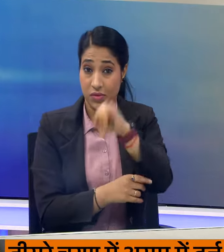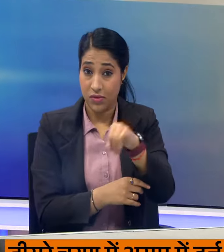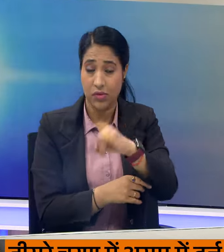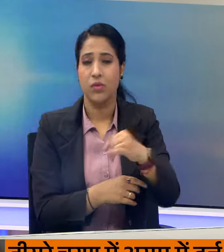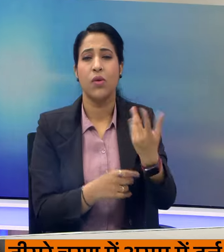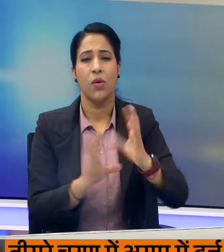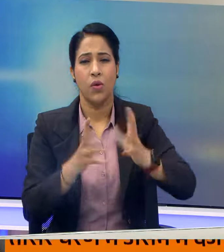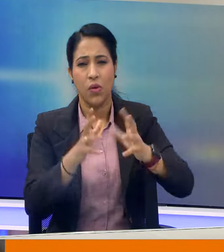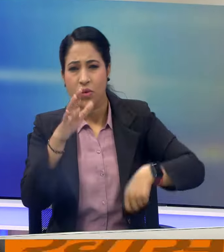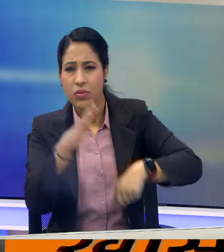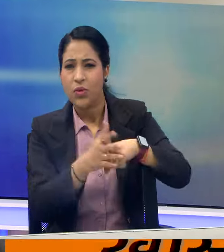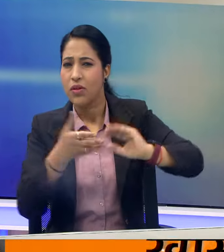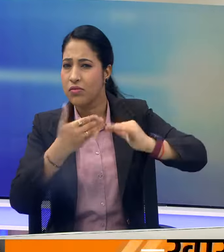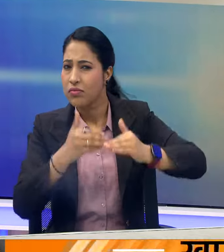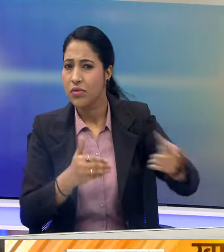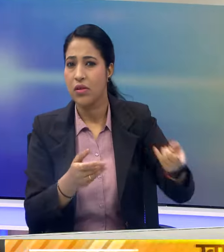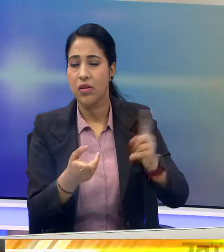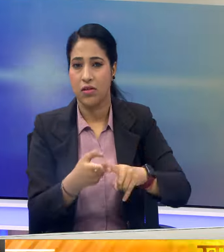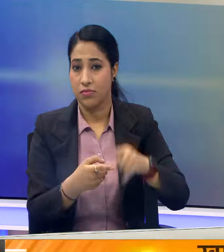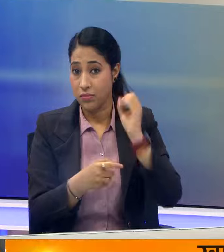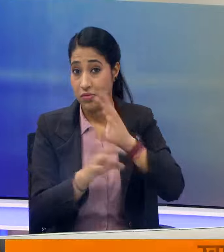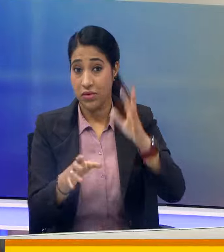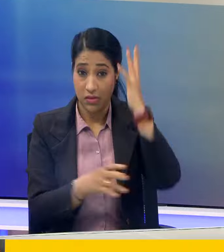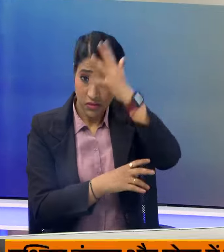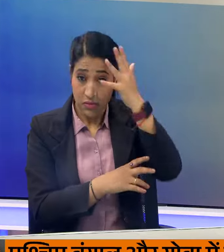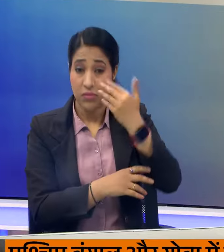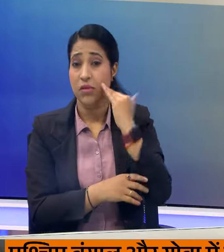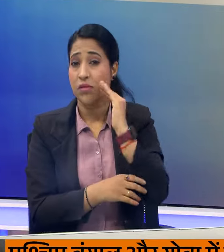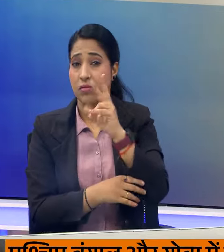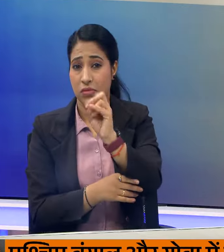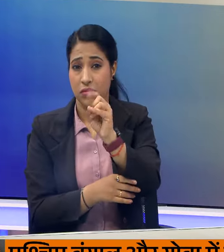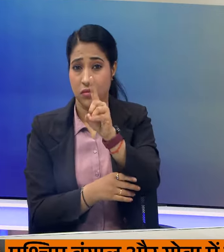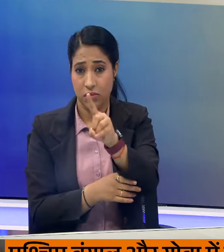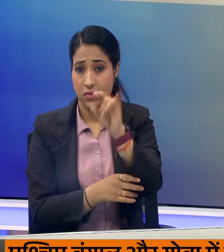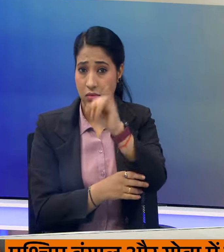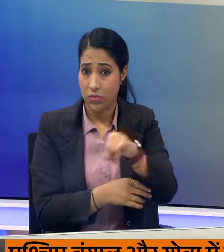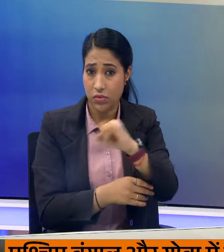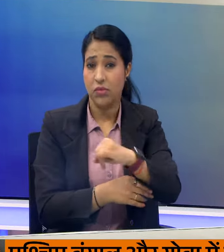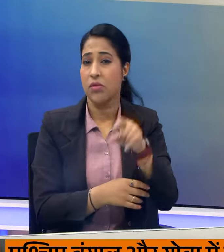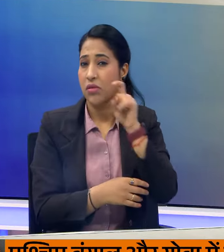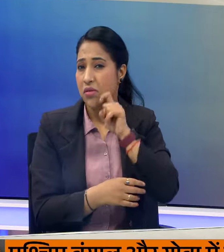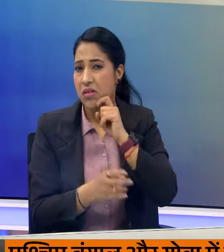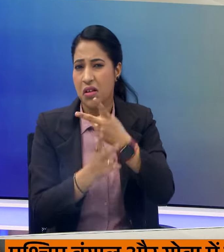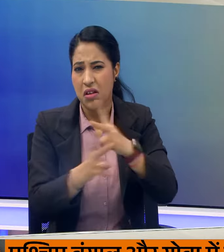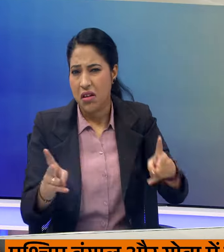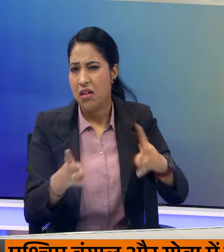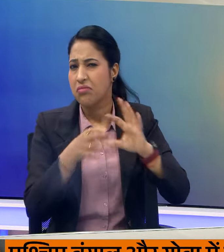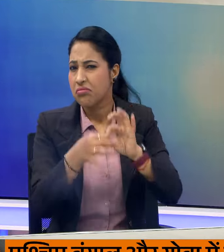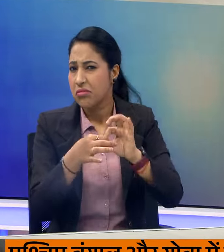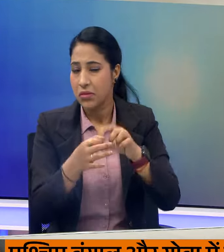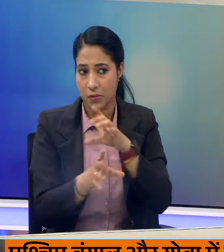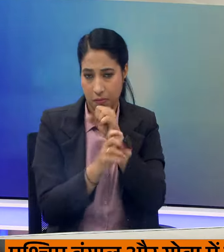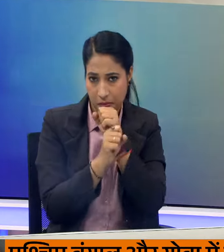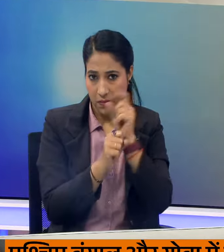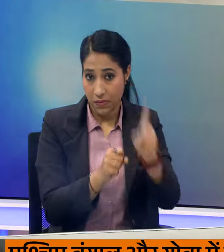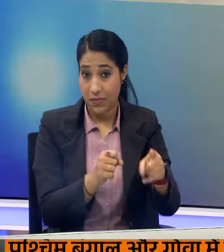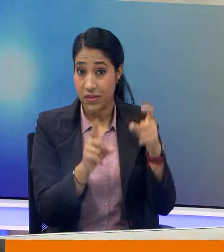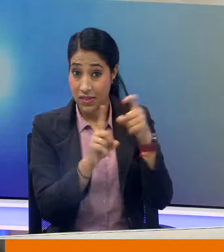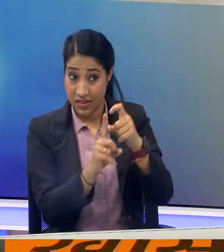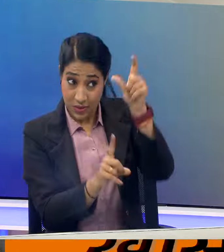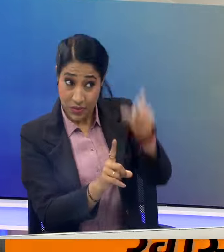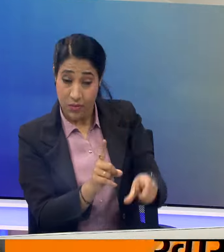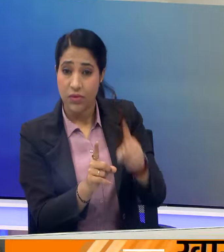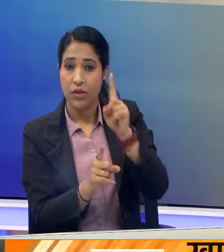मुलाकात की जानकारी दी। टरम्प पर 2016 के राश्पती चुनाफ के दौरान यौन सम्मंदों को लेकर चुप रहने के लिए डैनियल को